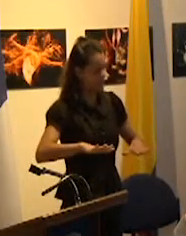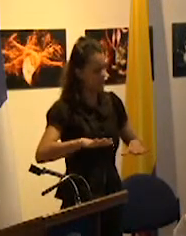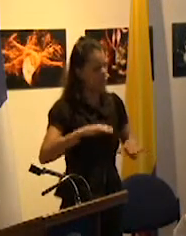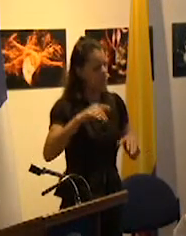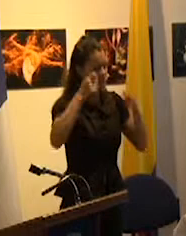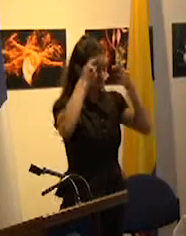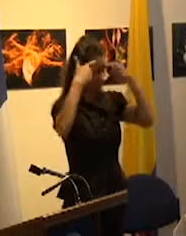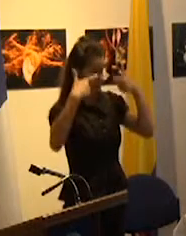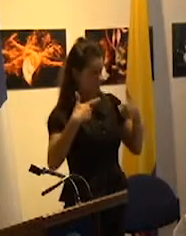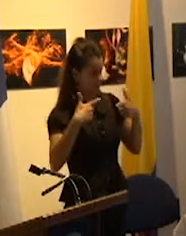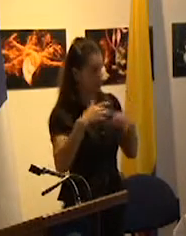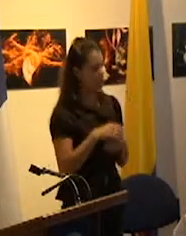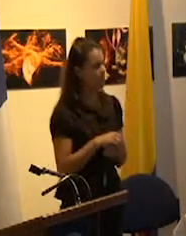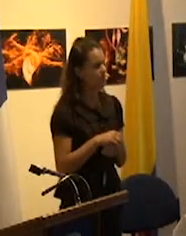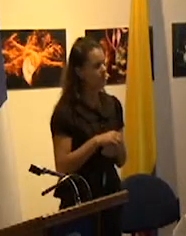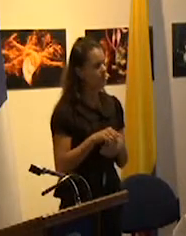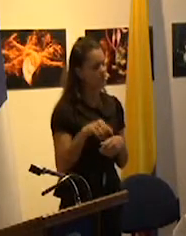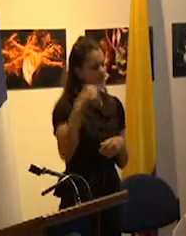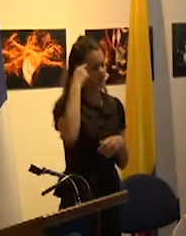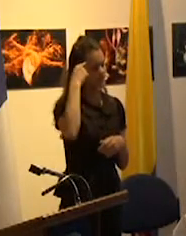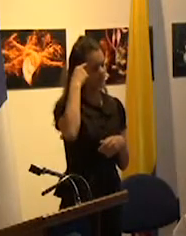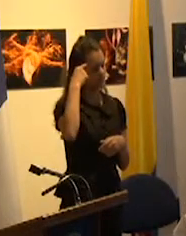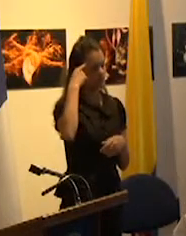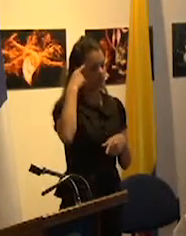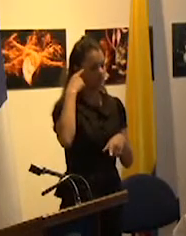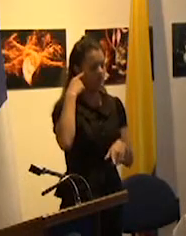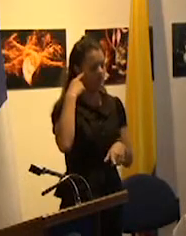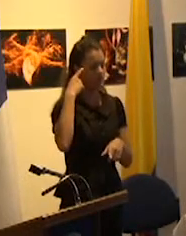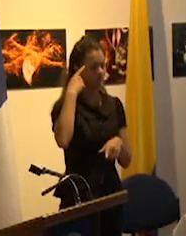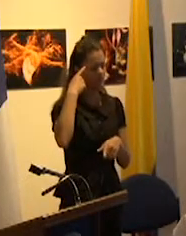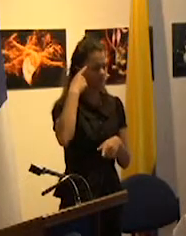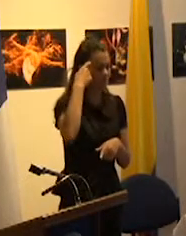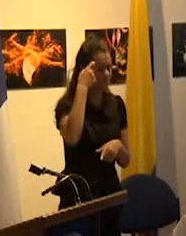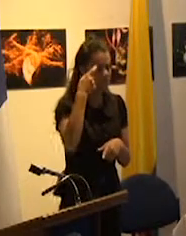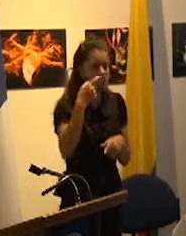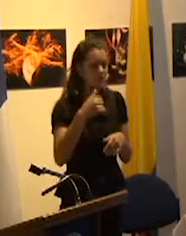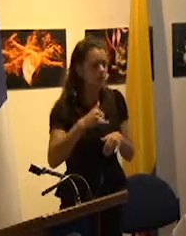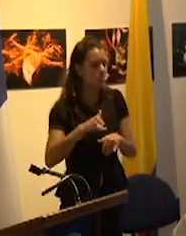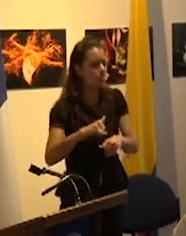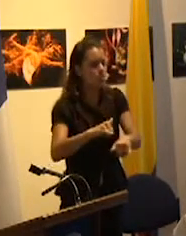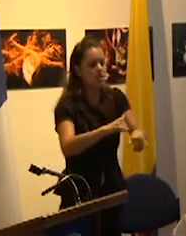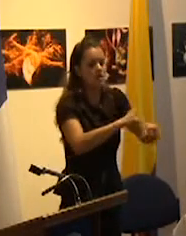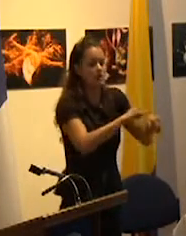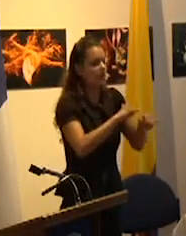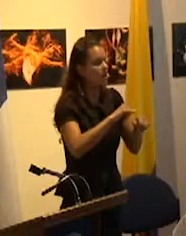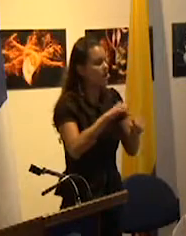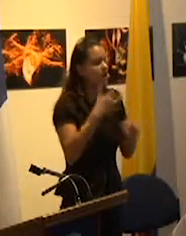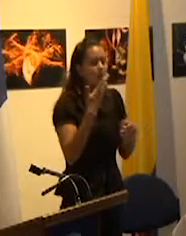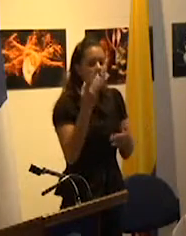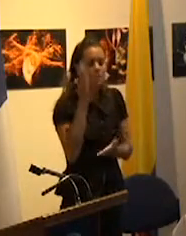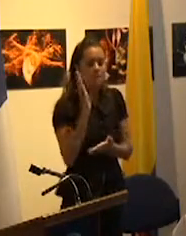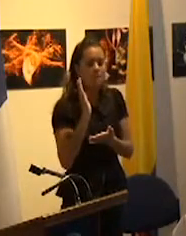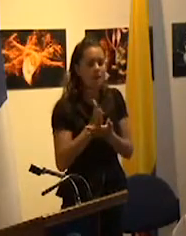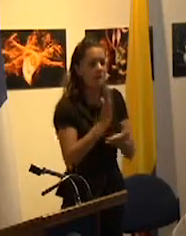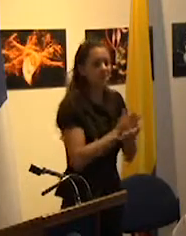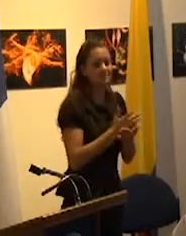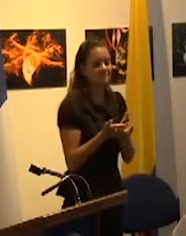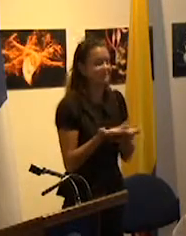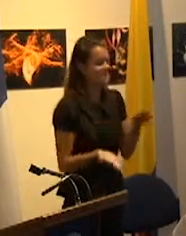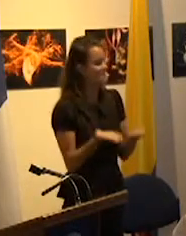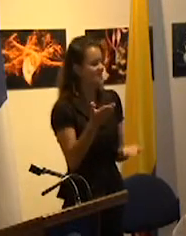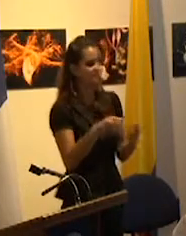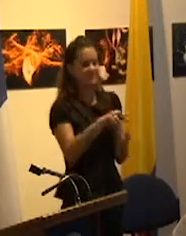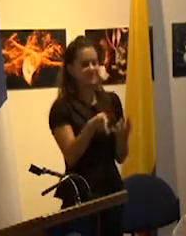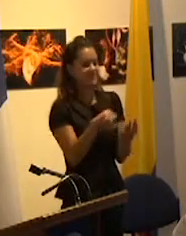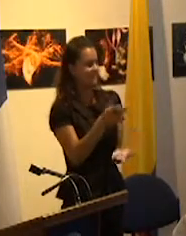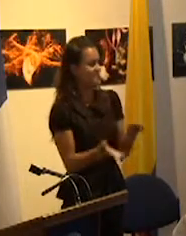de que los riesgos están igualmente repartidos y son de naturaleza aleatoria los miembros de la